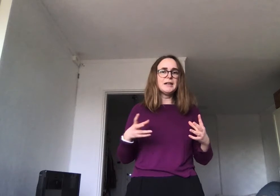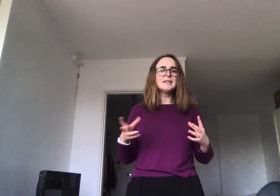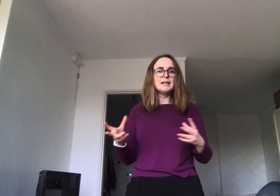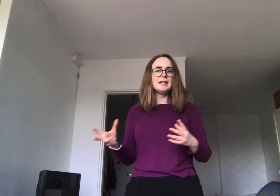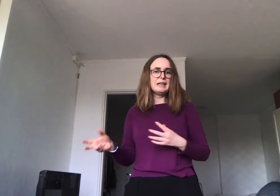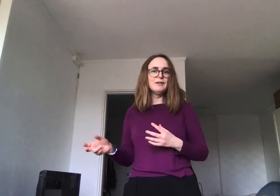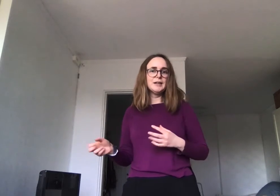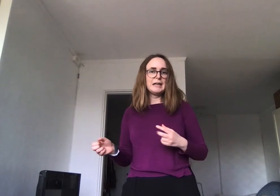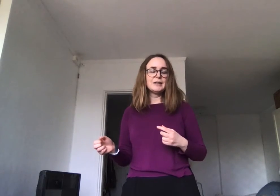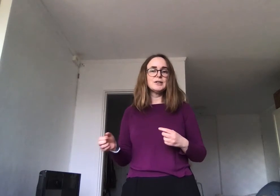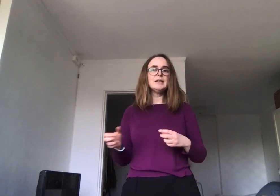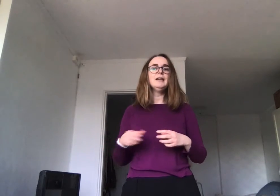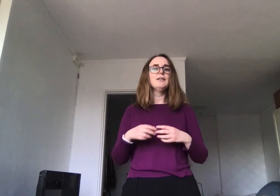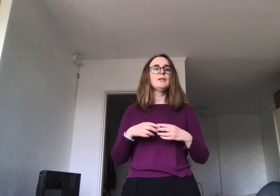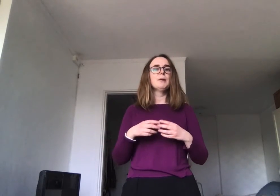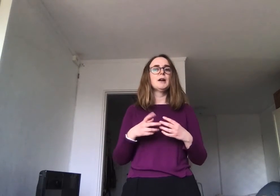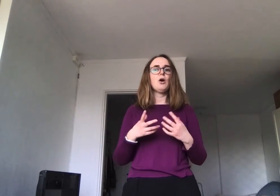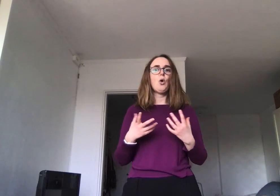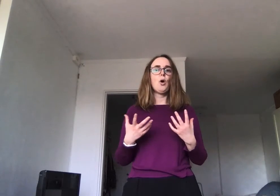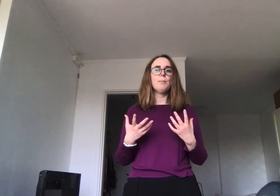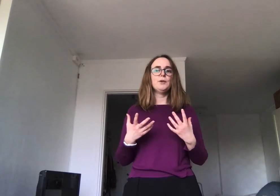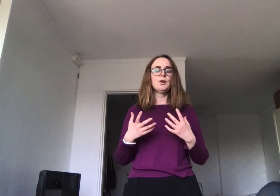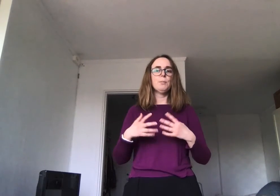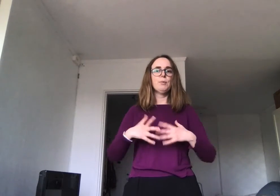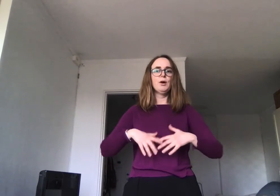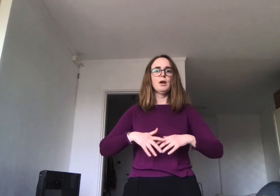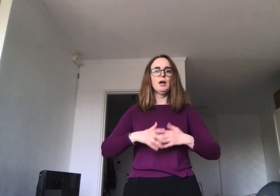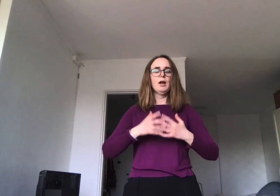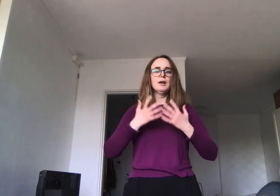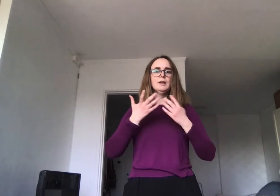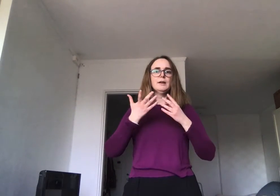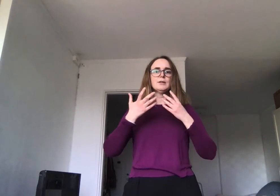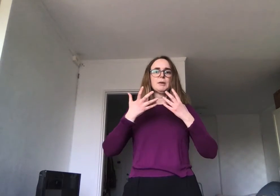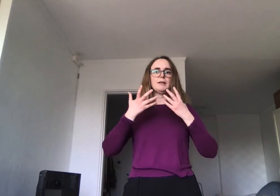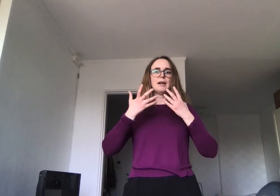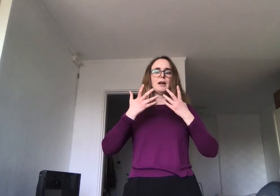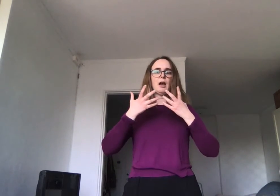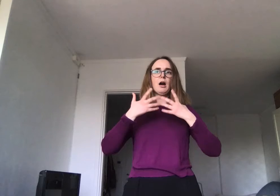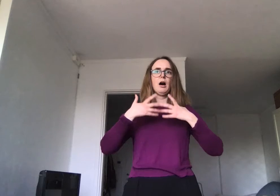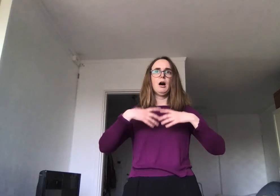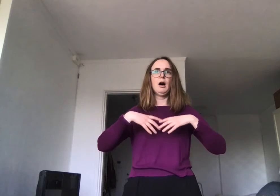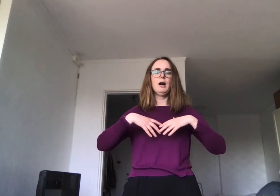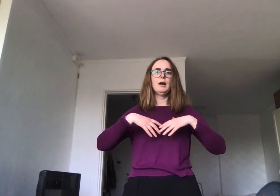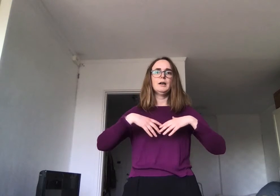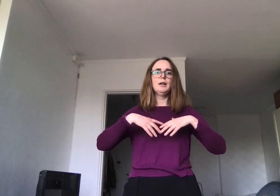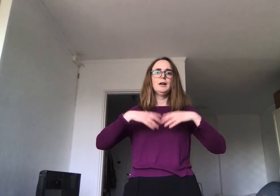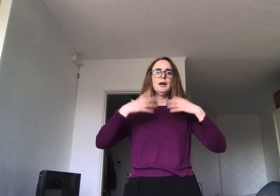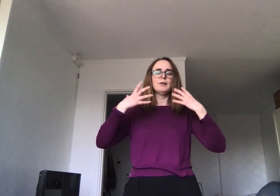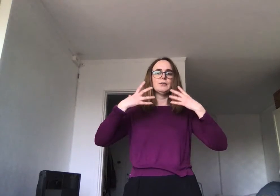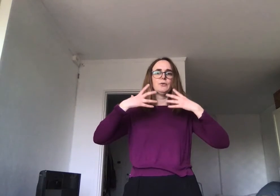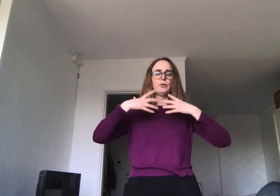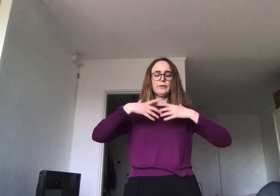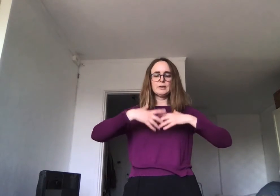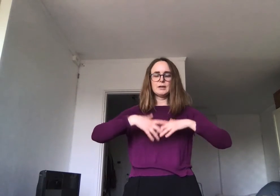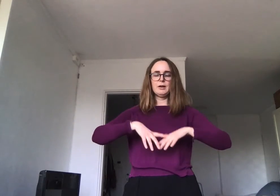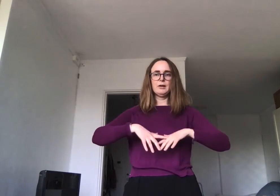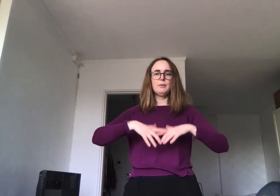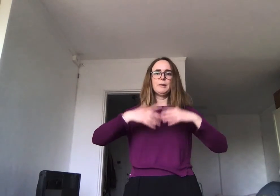settingen vi har tenkt å si, vi bare åpner opp. Så bare tenk at luften skal bare